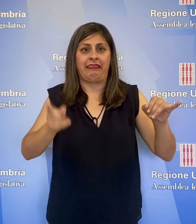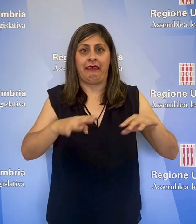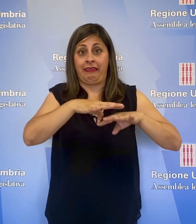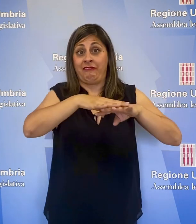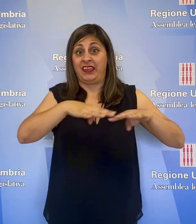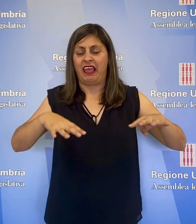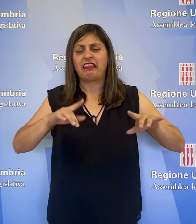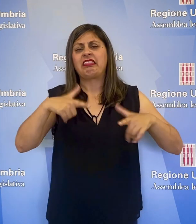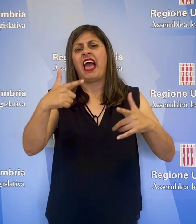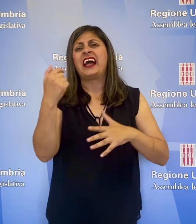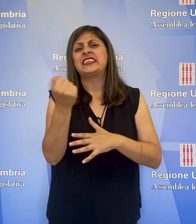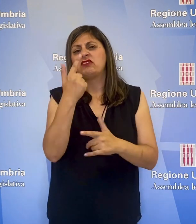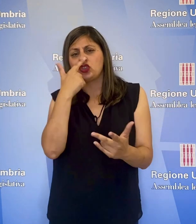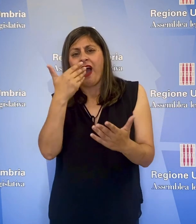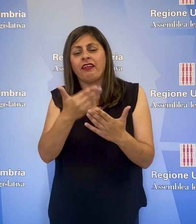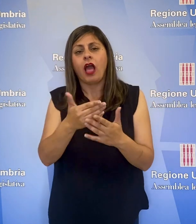adeguato a tutti i cittadini.